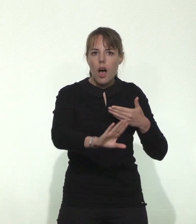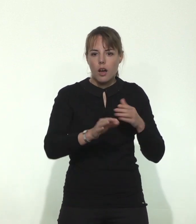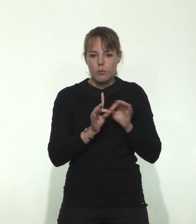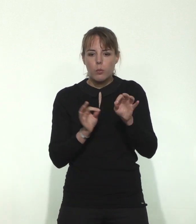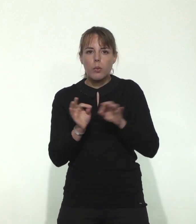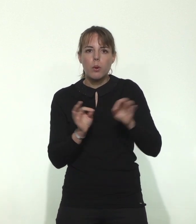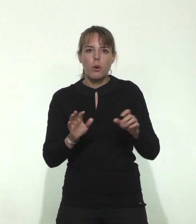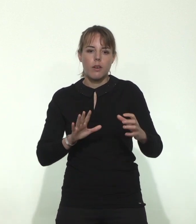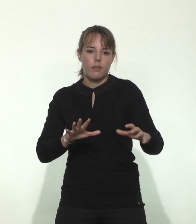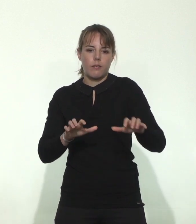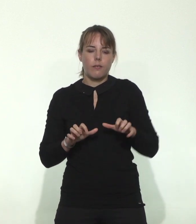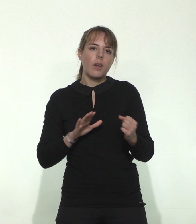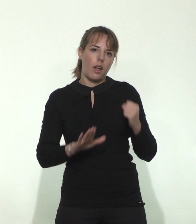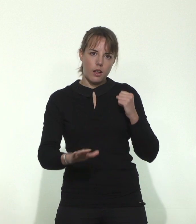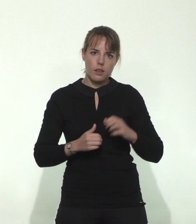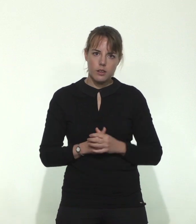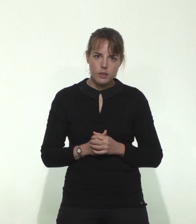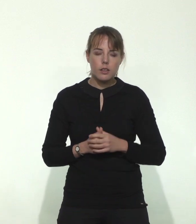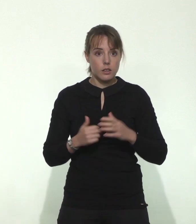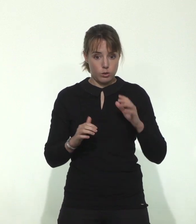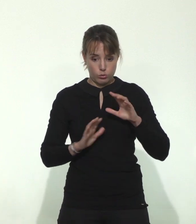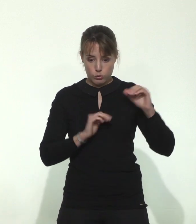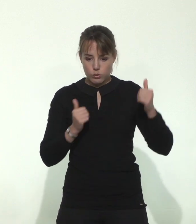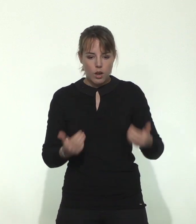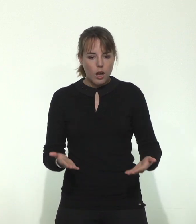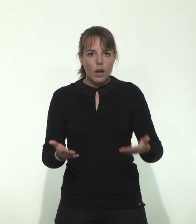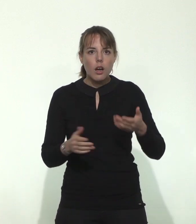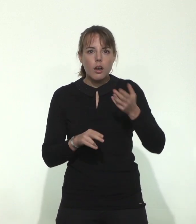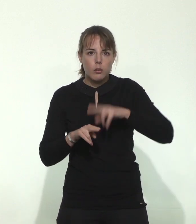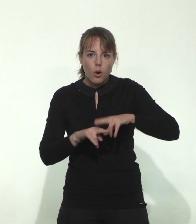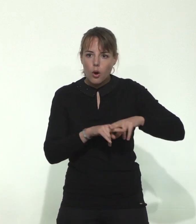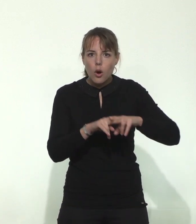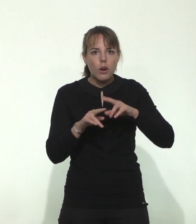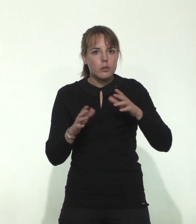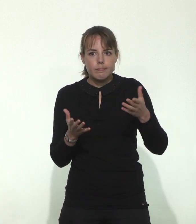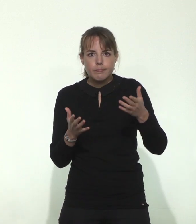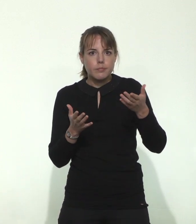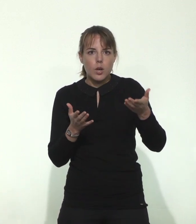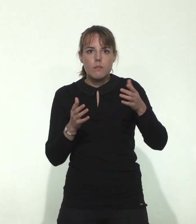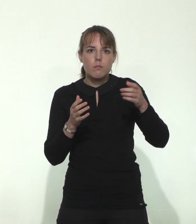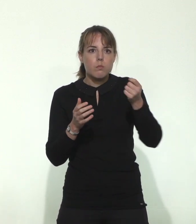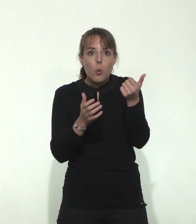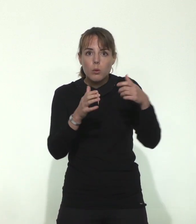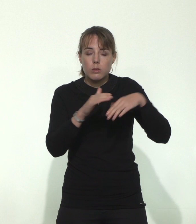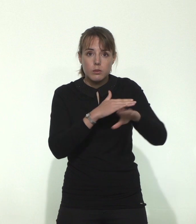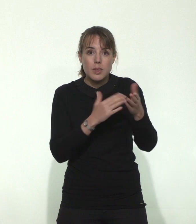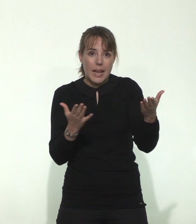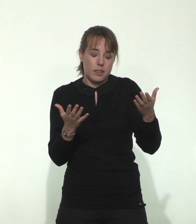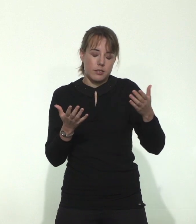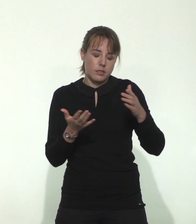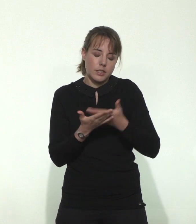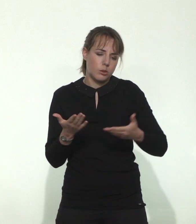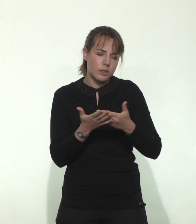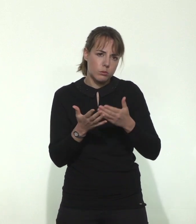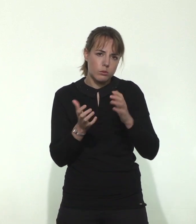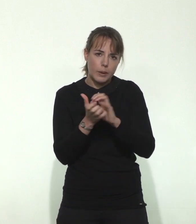heureusement, de nombreux EHPAD n'auront pas à déplorer des cas graves et encore moins des décès. Mais, effectivement, c'est une situation compliquée. Les grands groupes